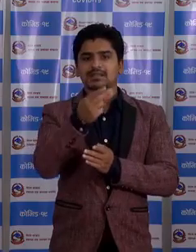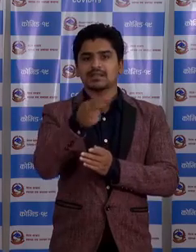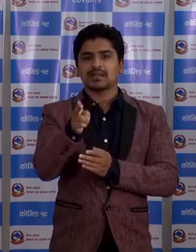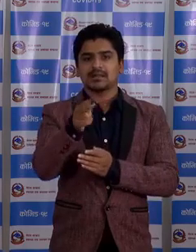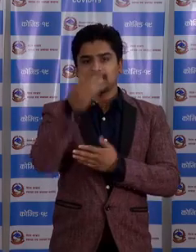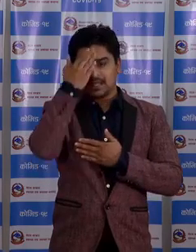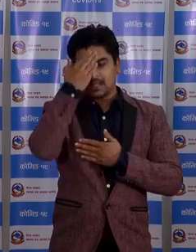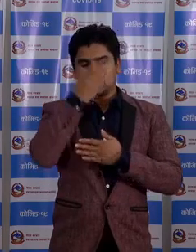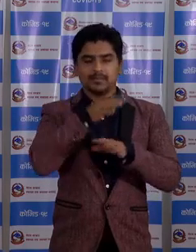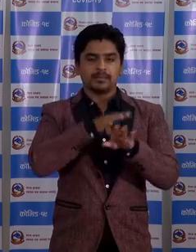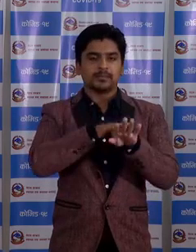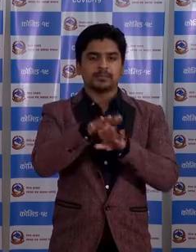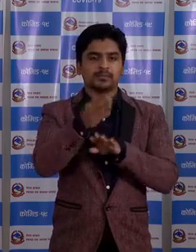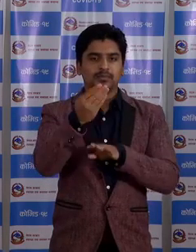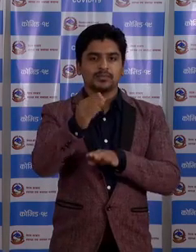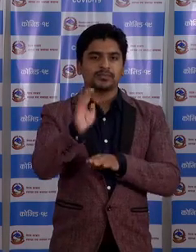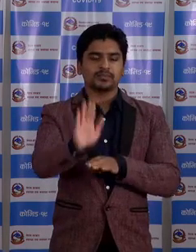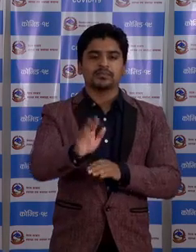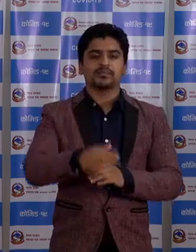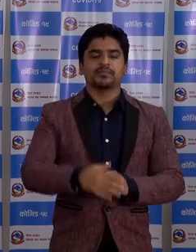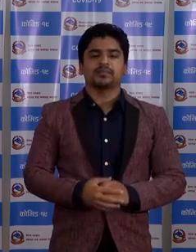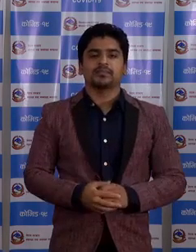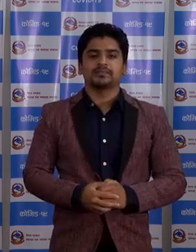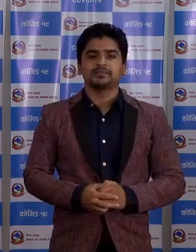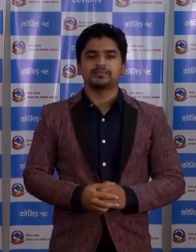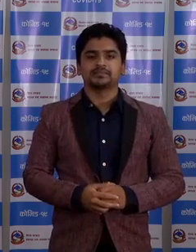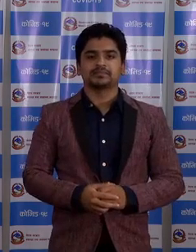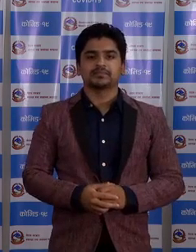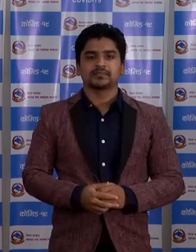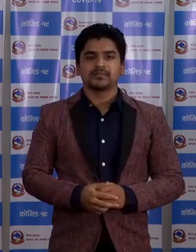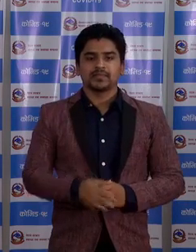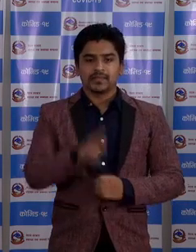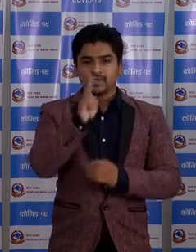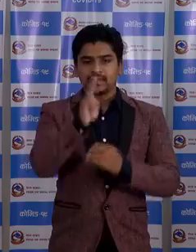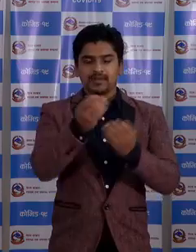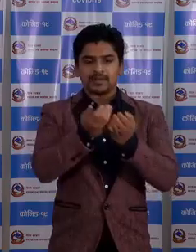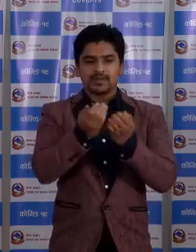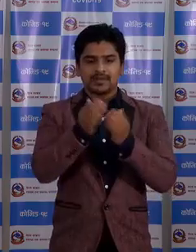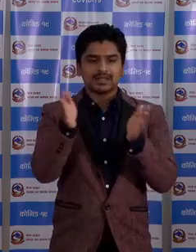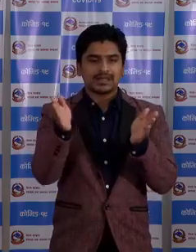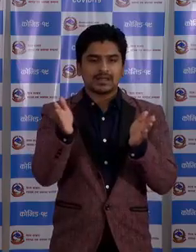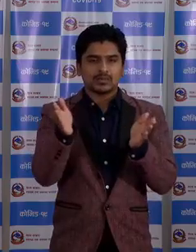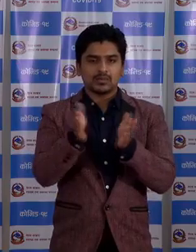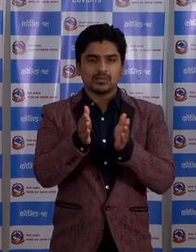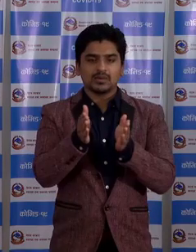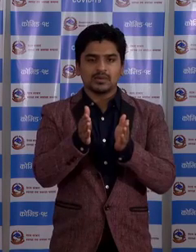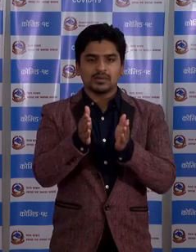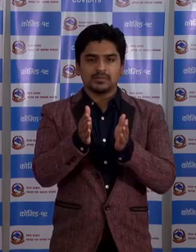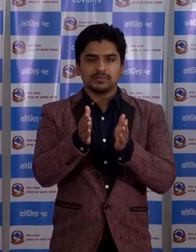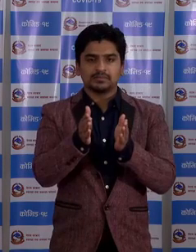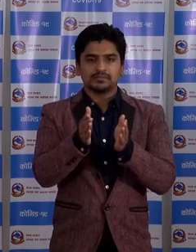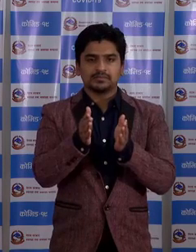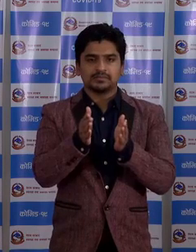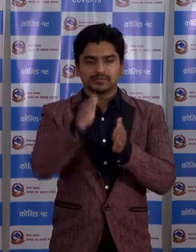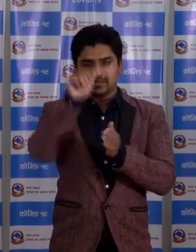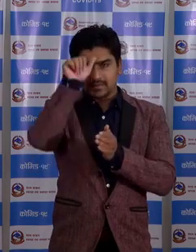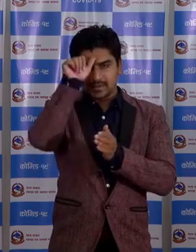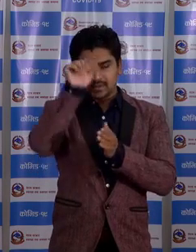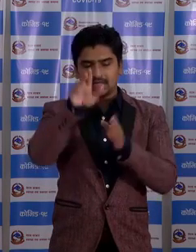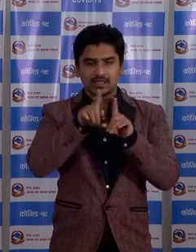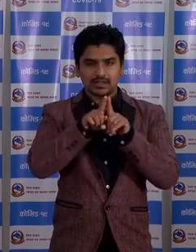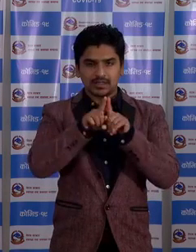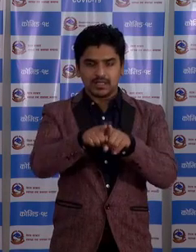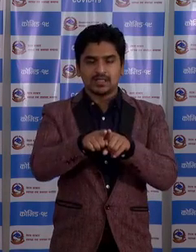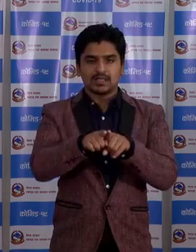संक्रमित अरू अनुन छां। तेसे गरीश यानो यहुटा जानकारी